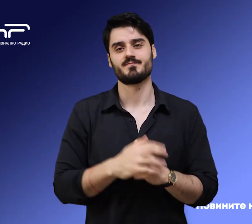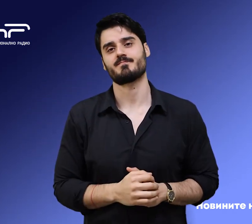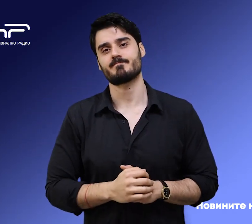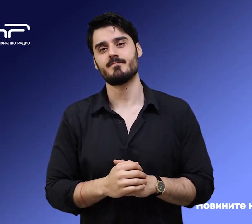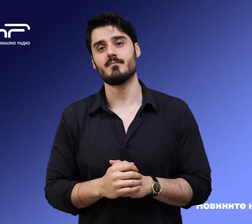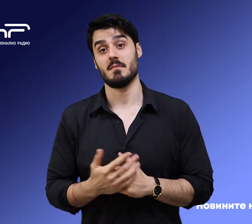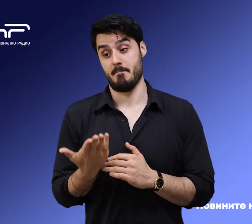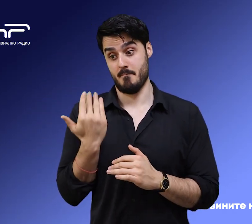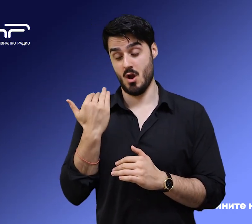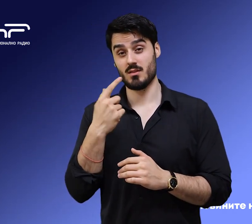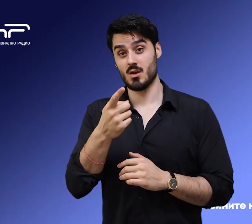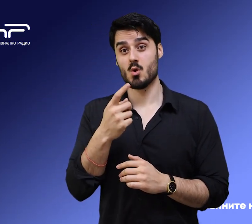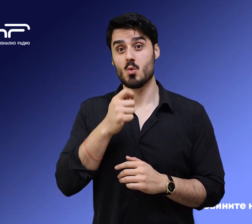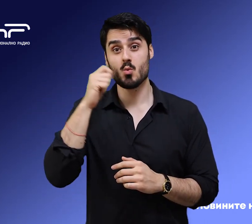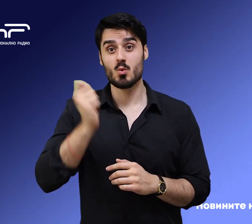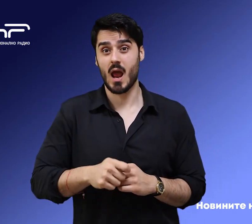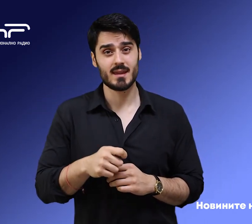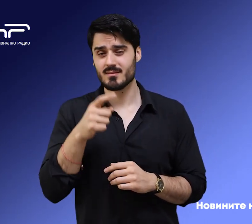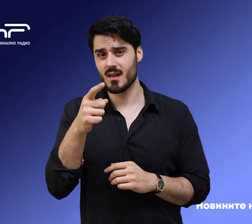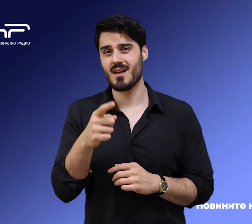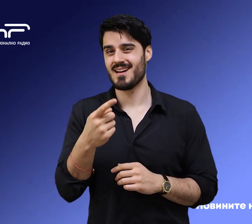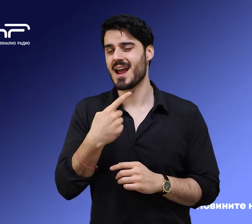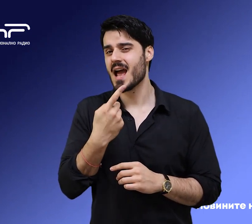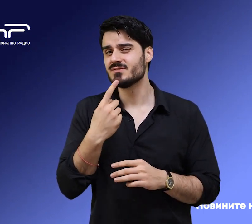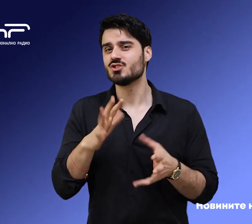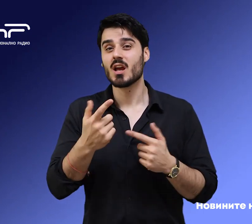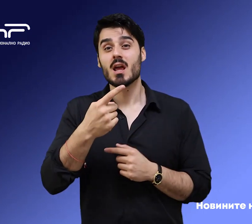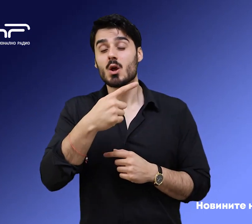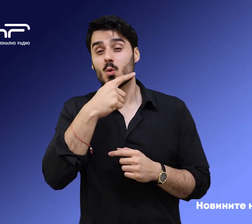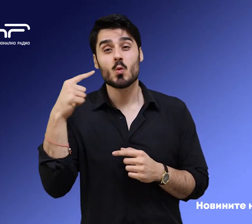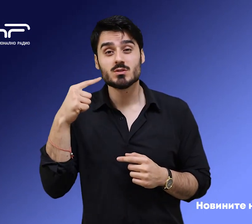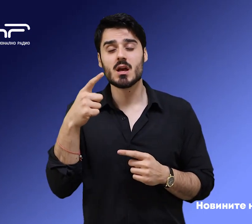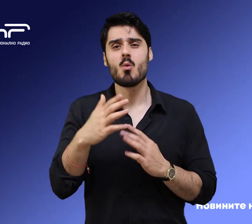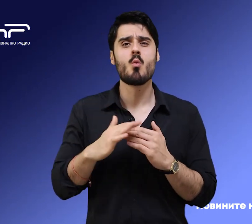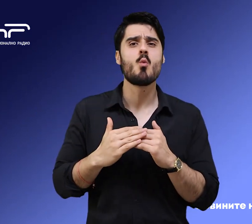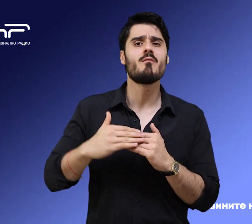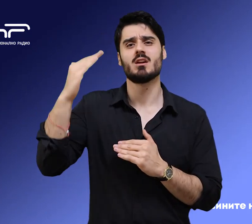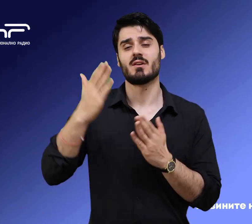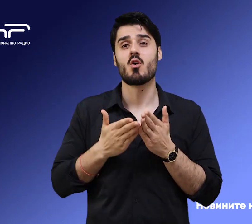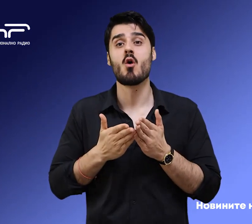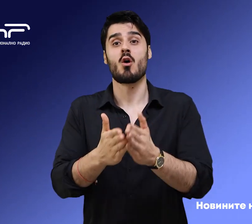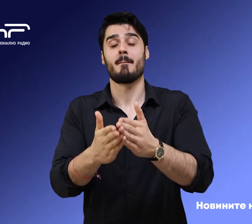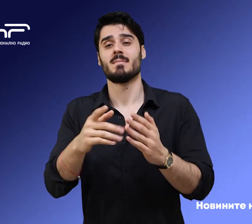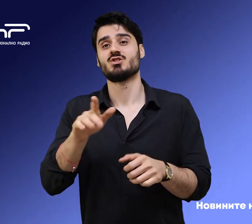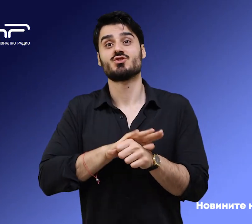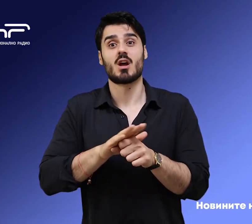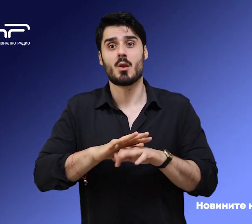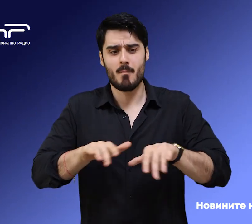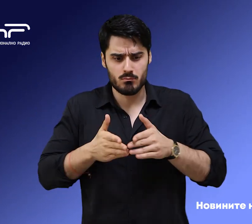отбрана. По-рано от украинското оперативно командване Юг съобщиха, че Русия увеличила своите кораби в Черно море, което означава, че